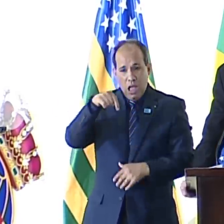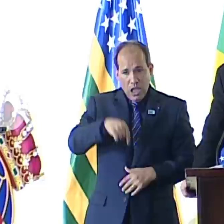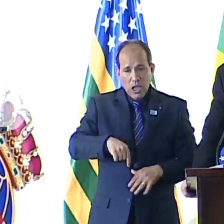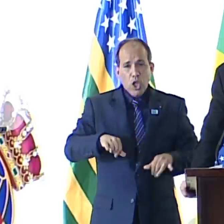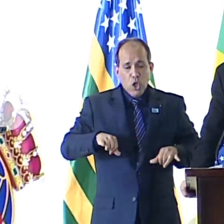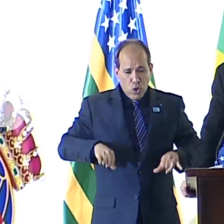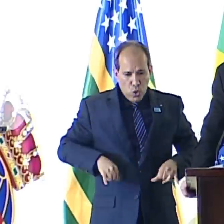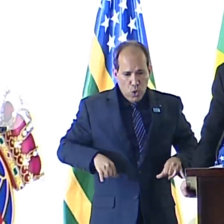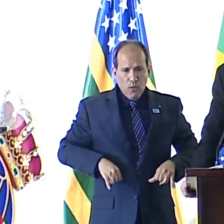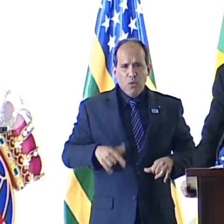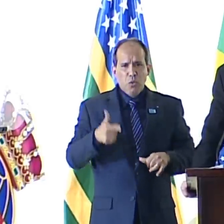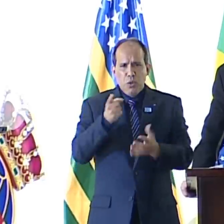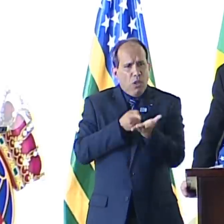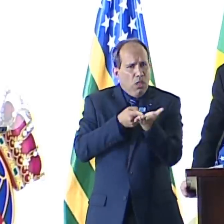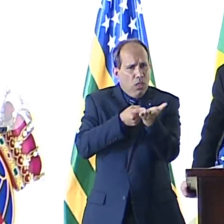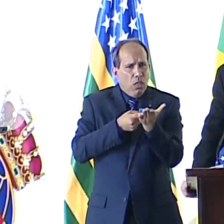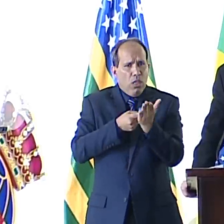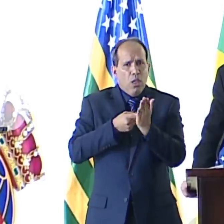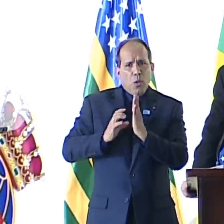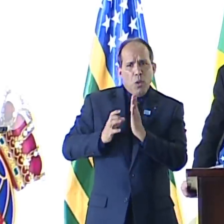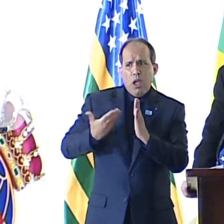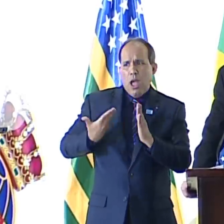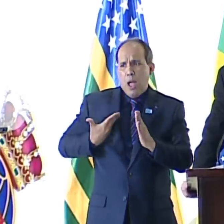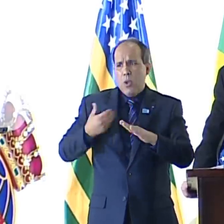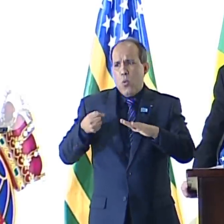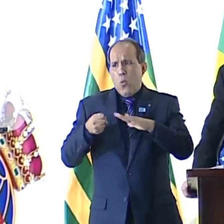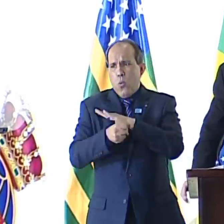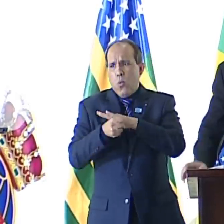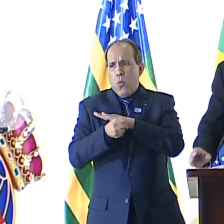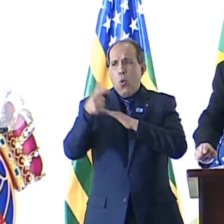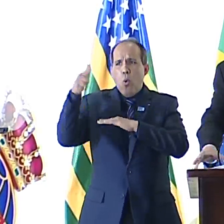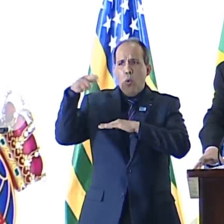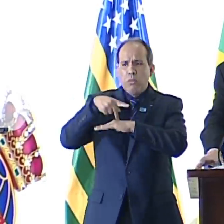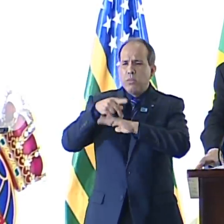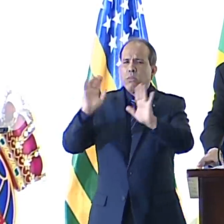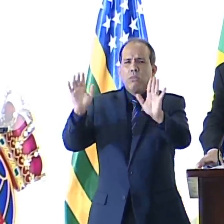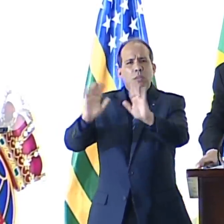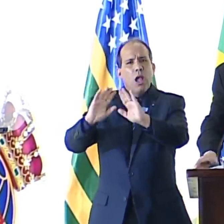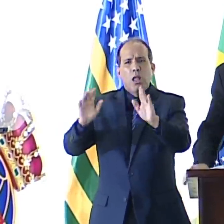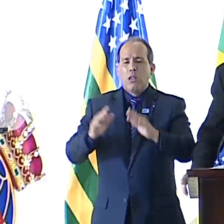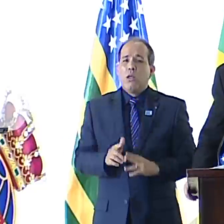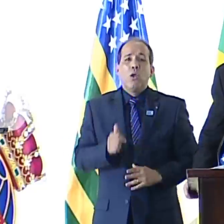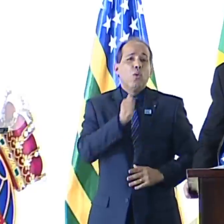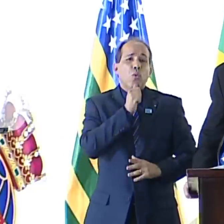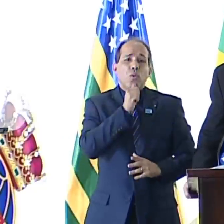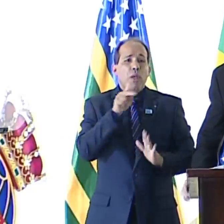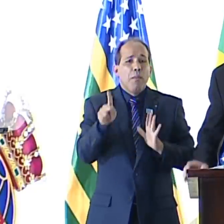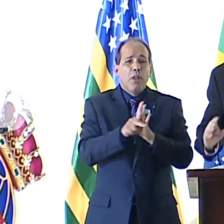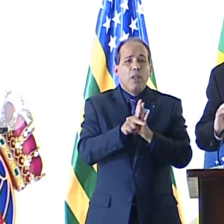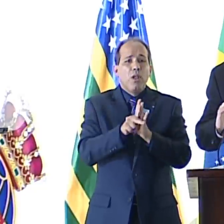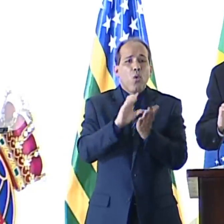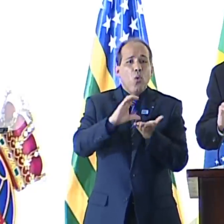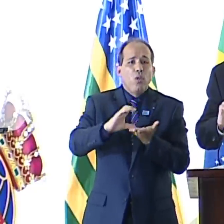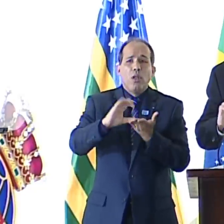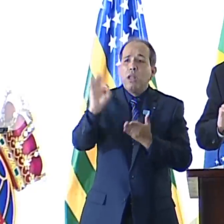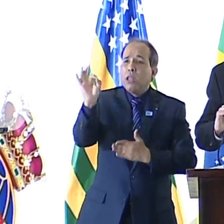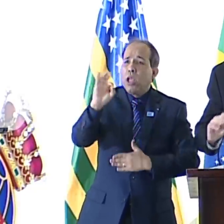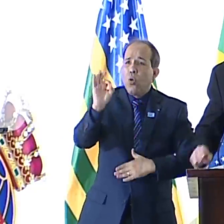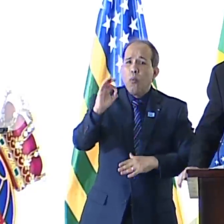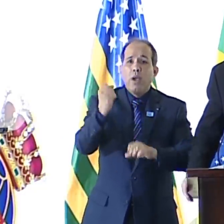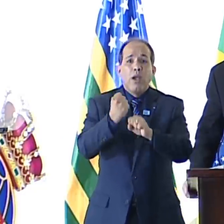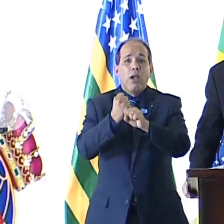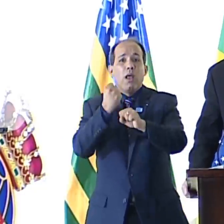não fez negociatas para promover partidos amigos em outros países, não pertenceu ao conselho de nenhuma grande construtora